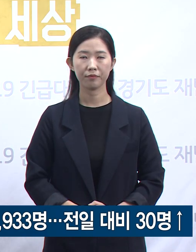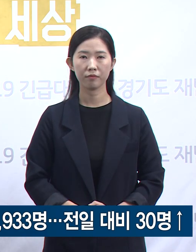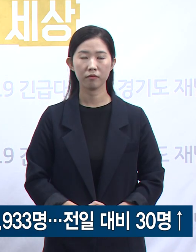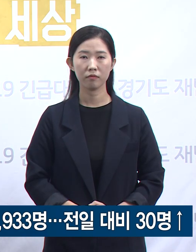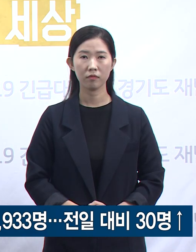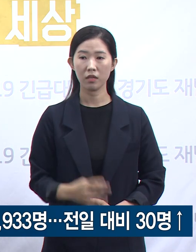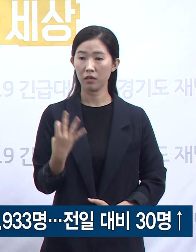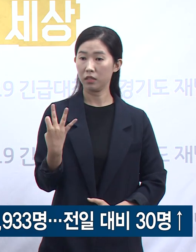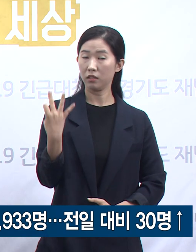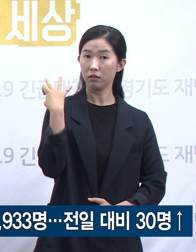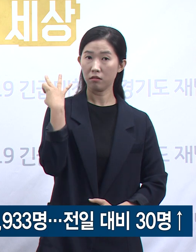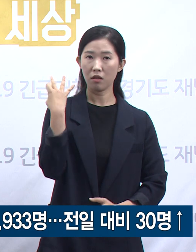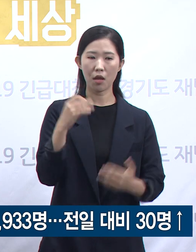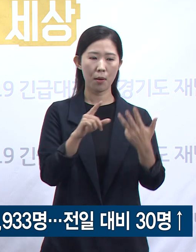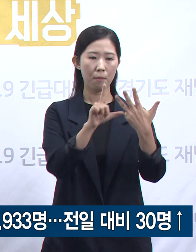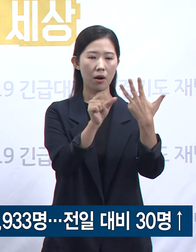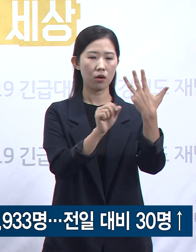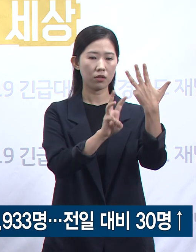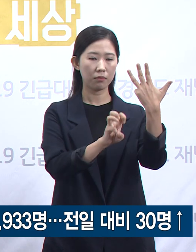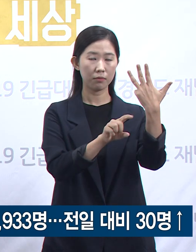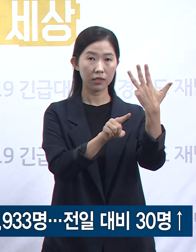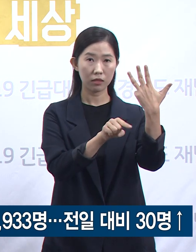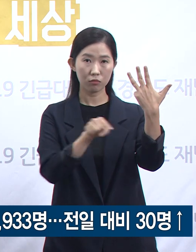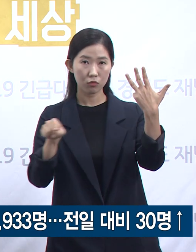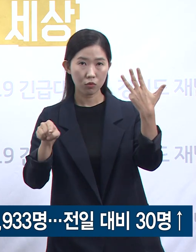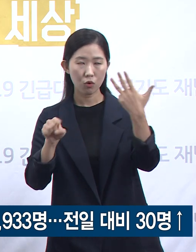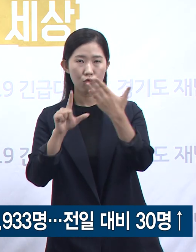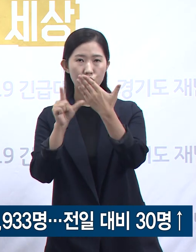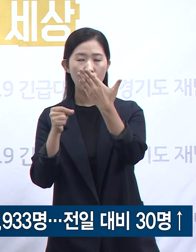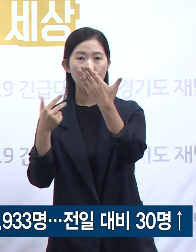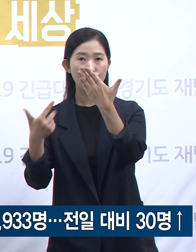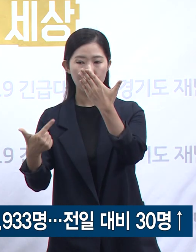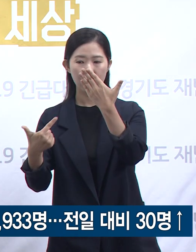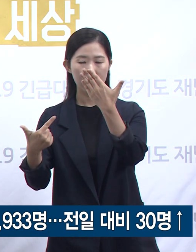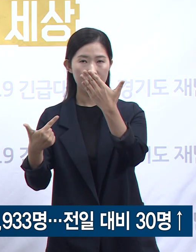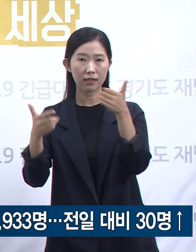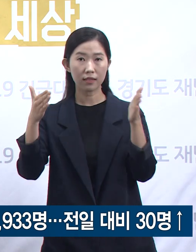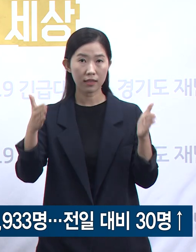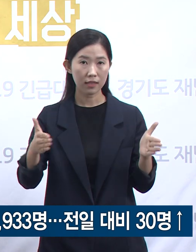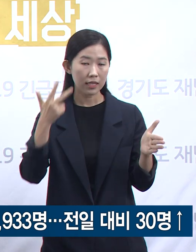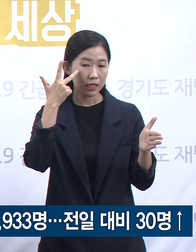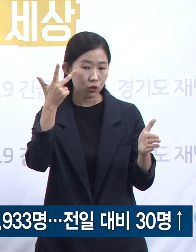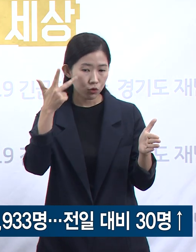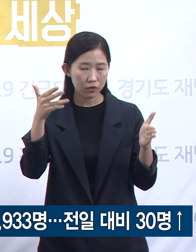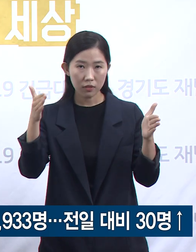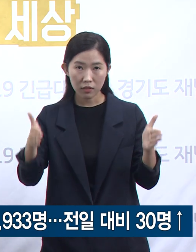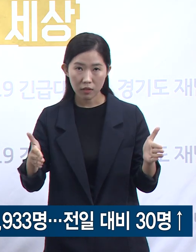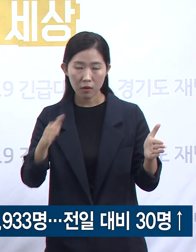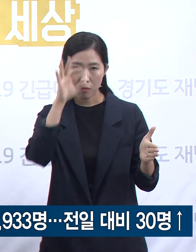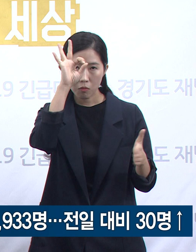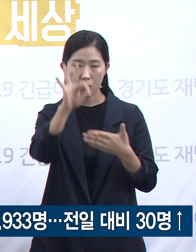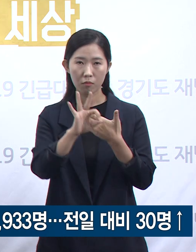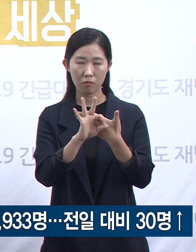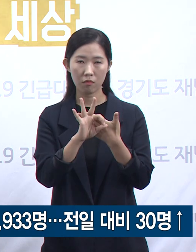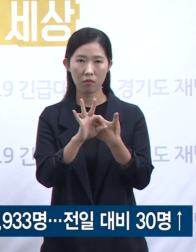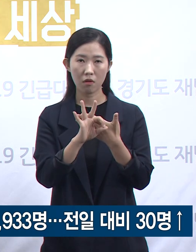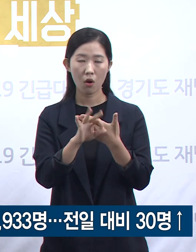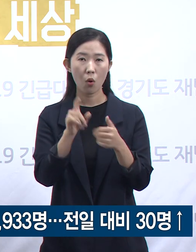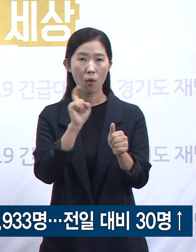전주인 8월 31일부터 9월 6일까지 일주일 동안 비교해보면, 그 무렵에는 총